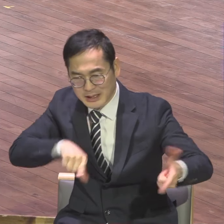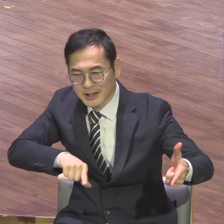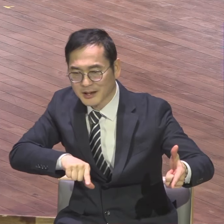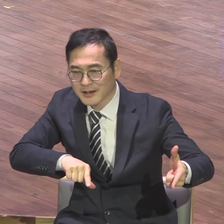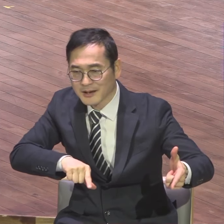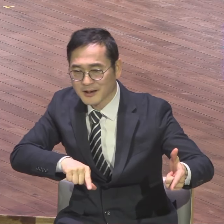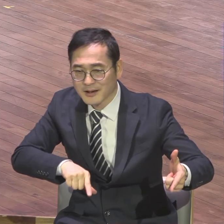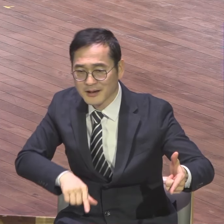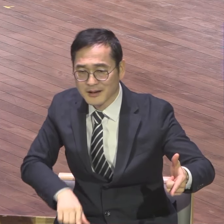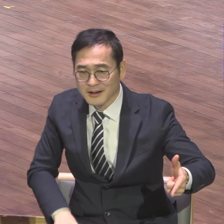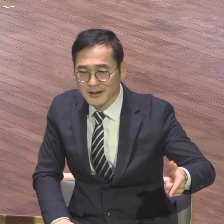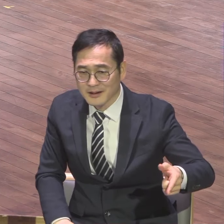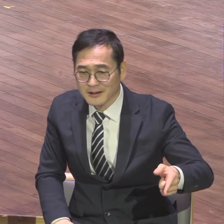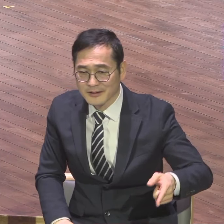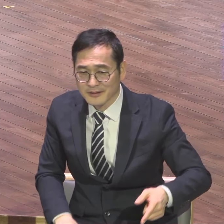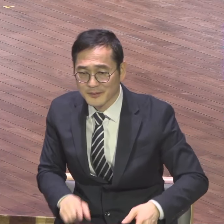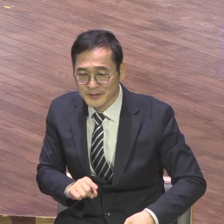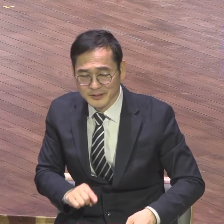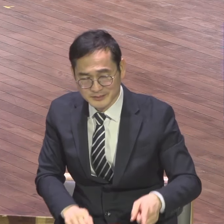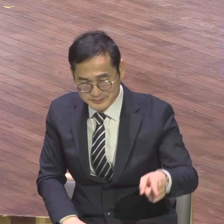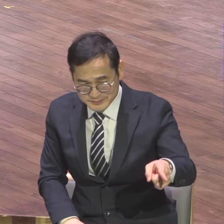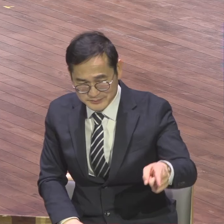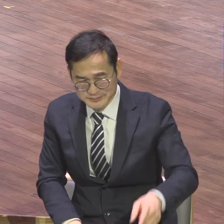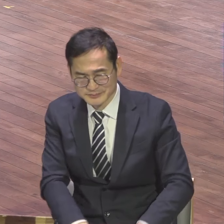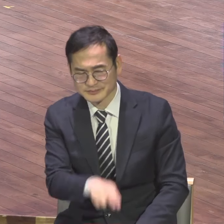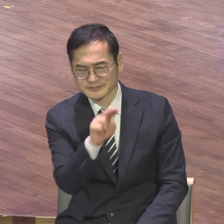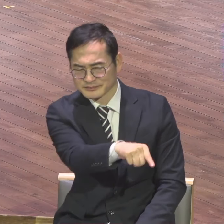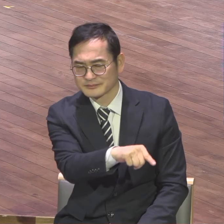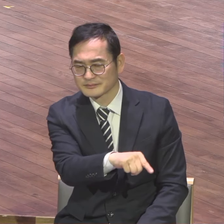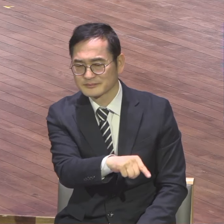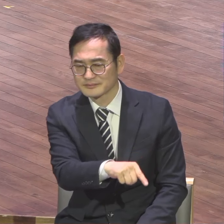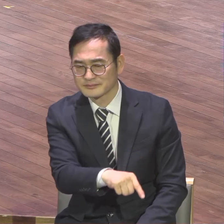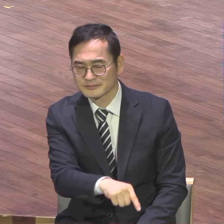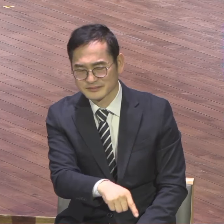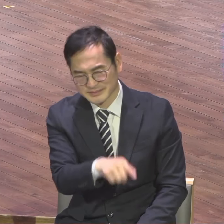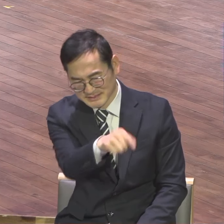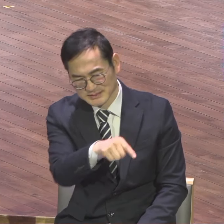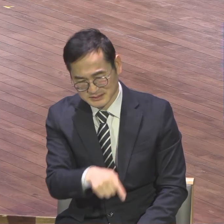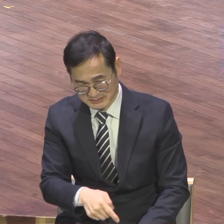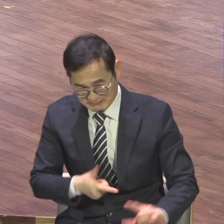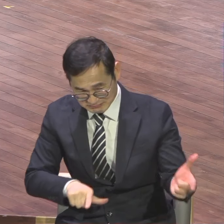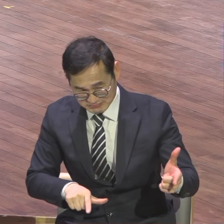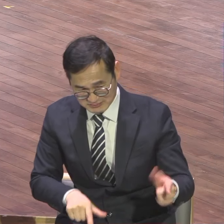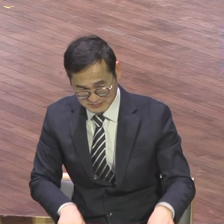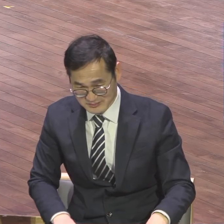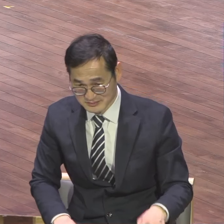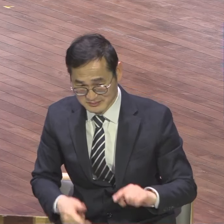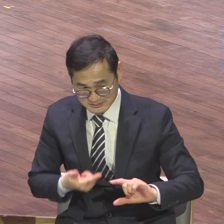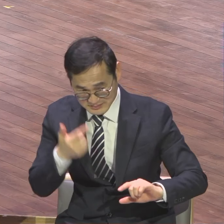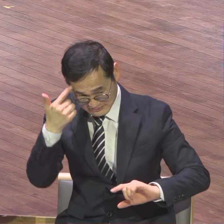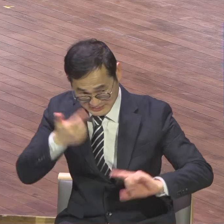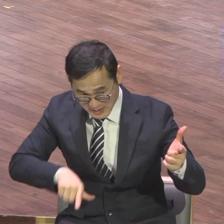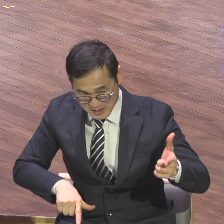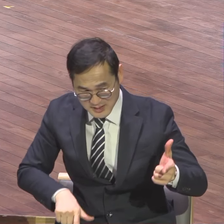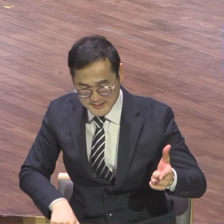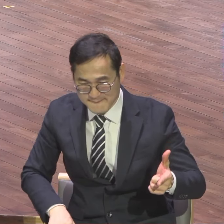그러면 어떻게 돼요 상대방을 오해하게 돼요 상대의 사회가 가는 데서 힘들어집니다